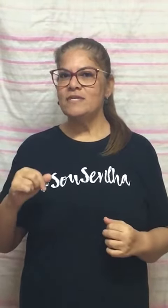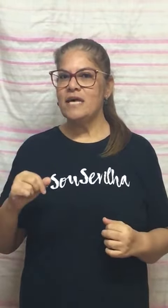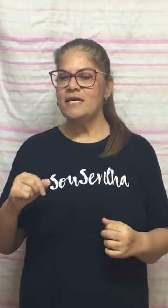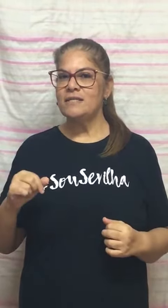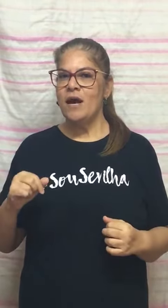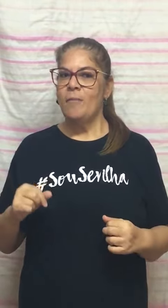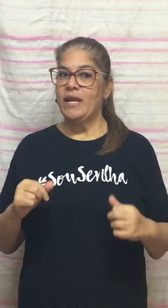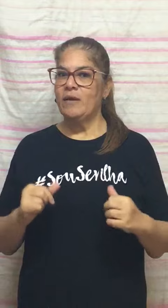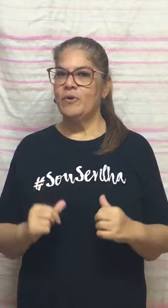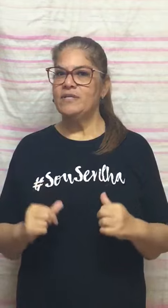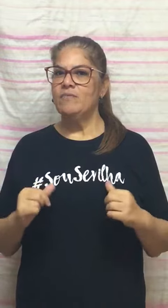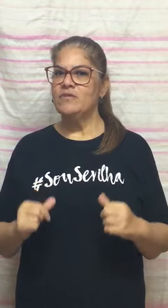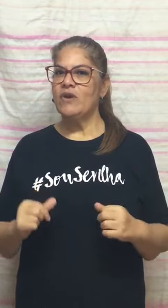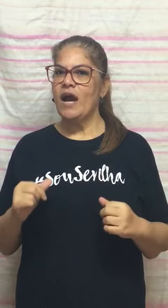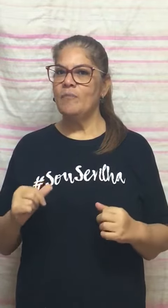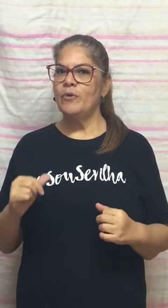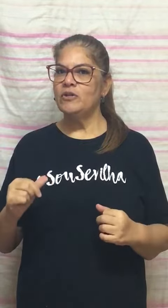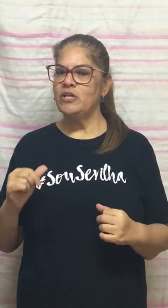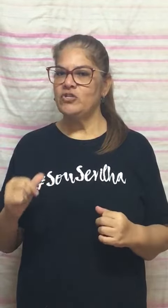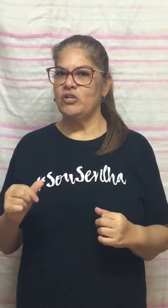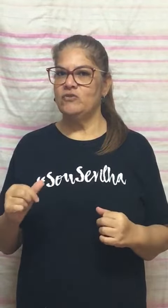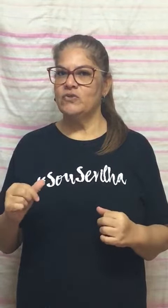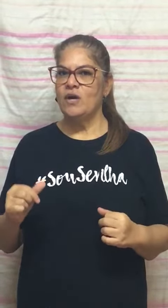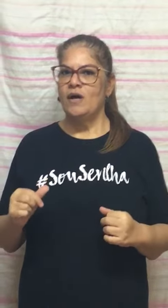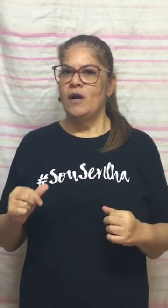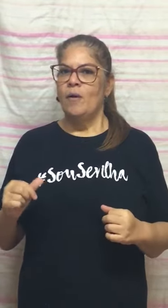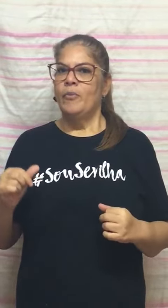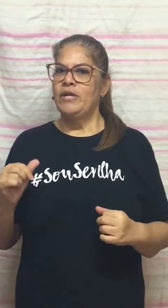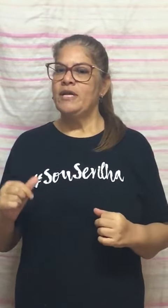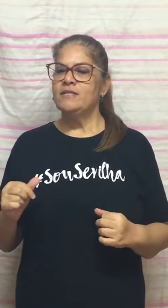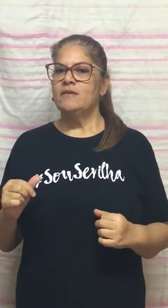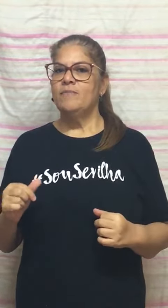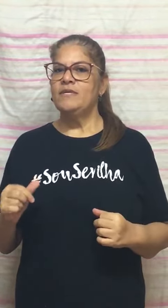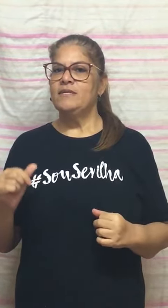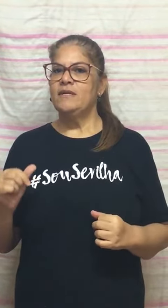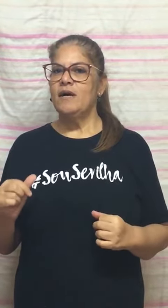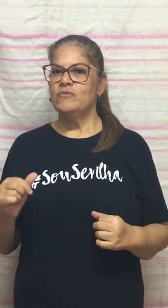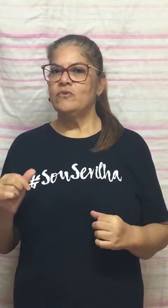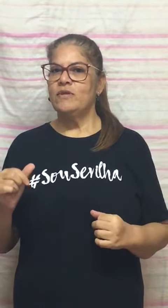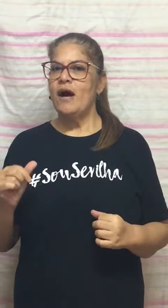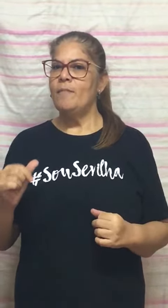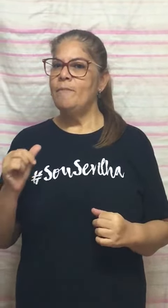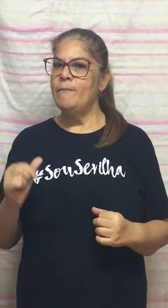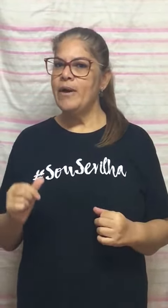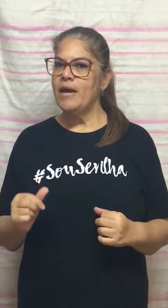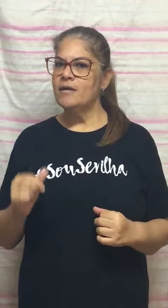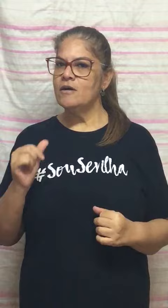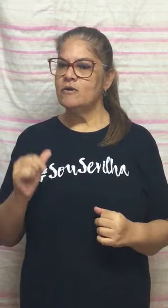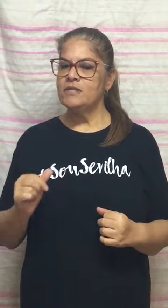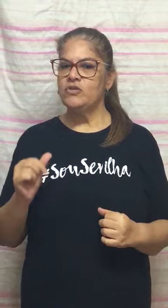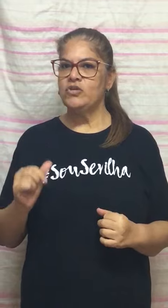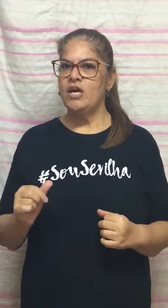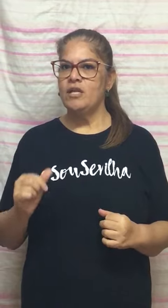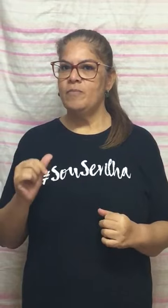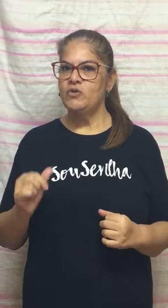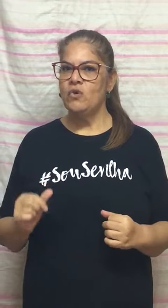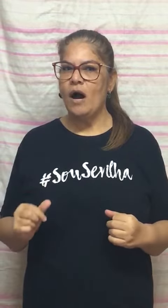vocês, para que possamos ficar protegidos. Por isso que precisamos cuidar bem da nossa higiene pessoal,